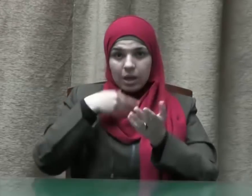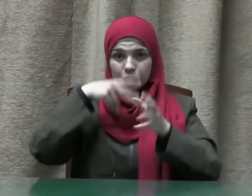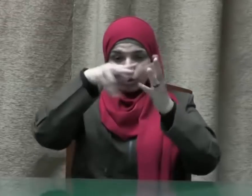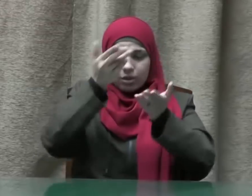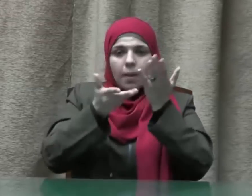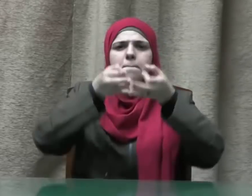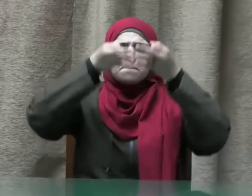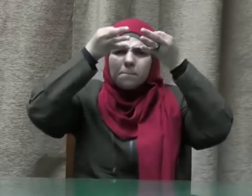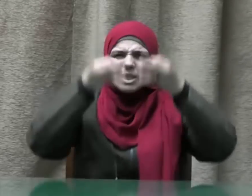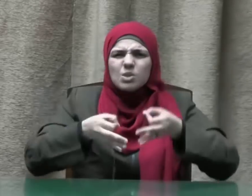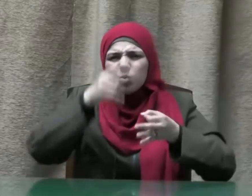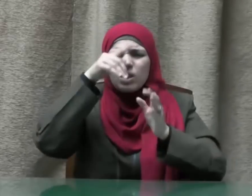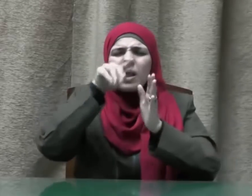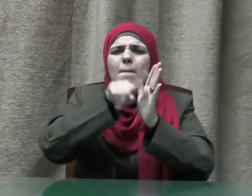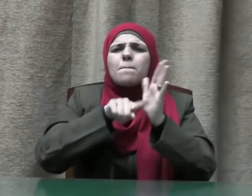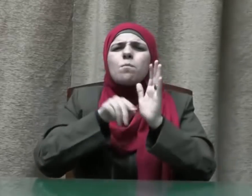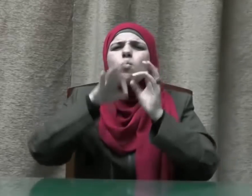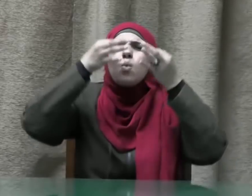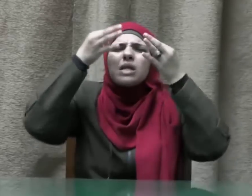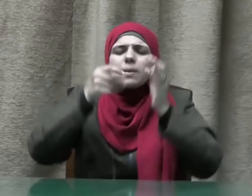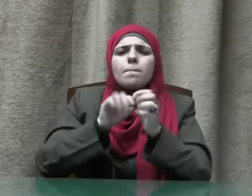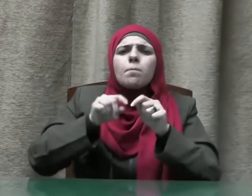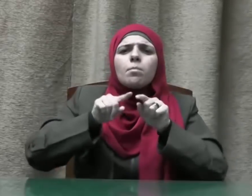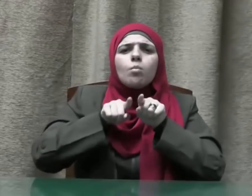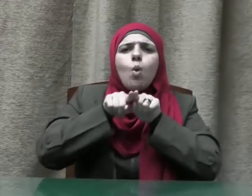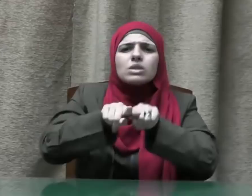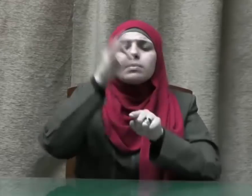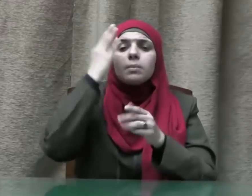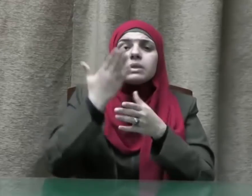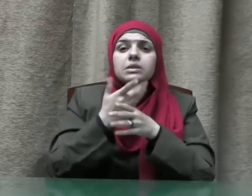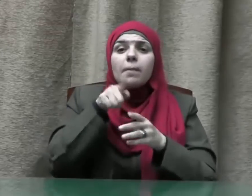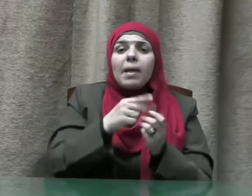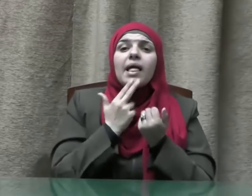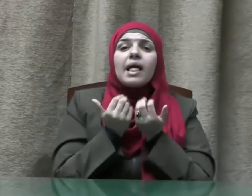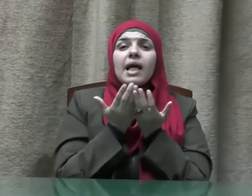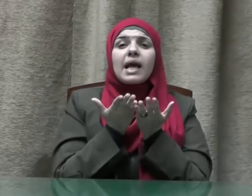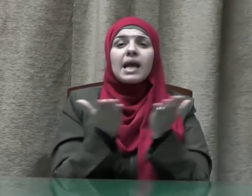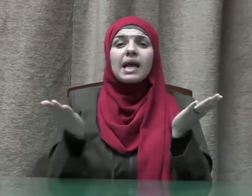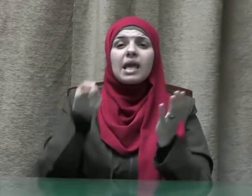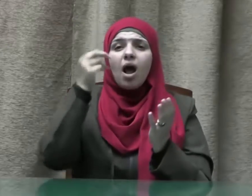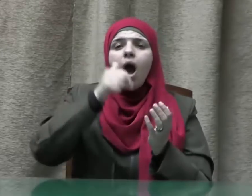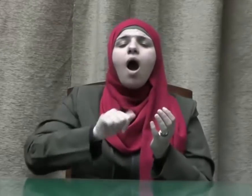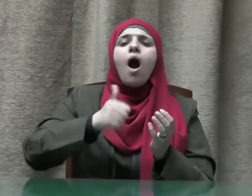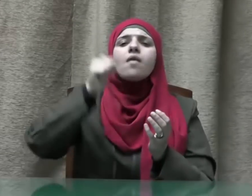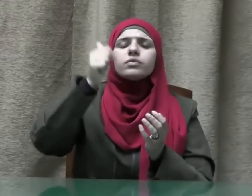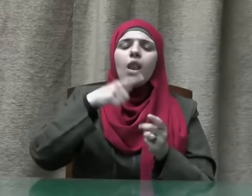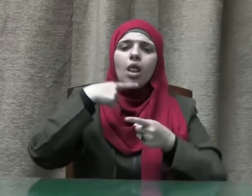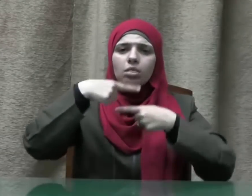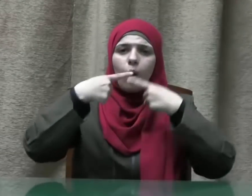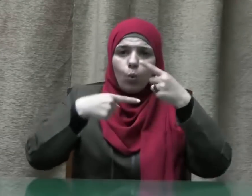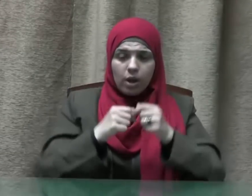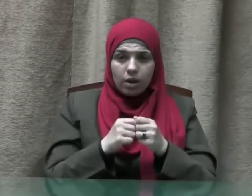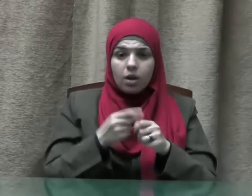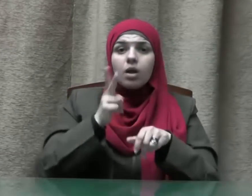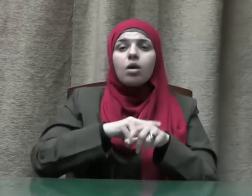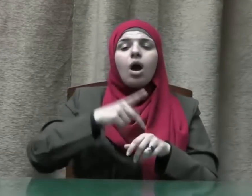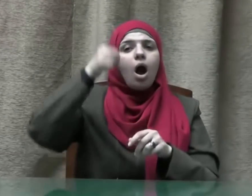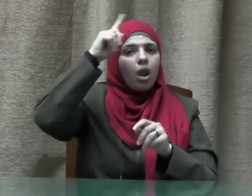بالكصطاص المستقيم ذلك خير وأحسن تأويلا وتوعد سبحانه